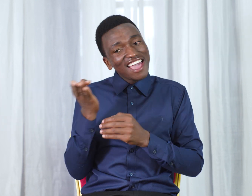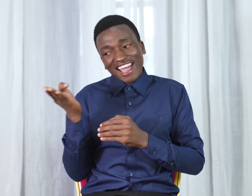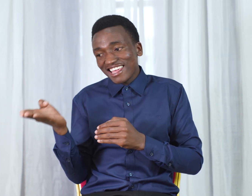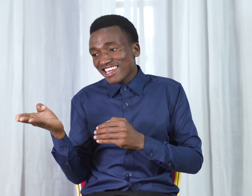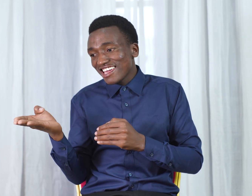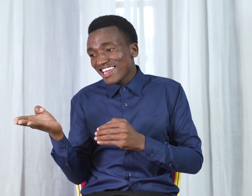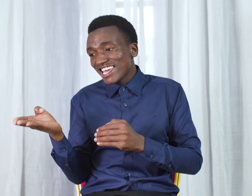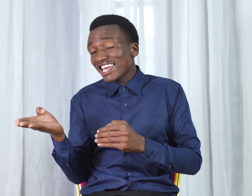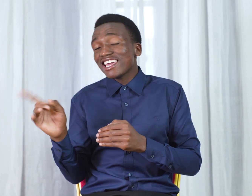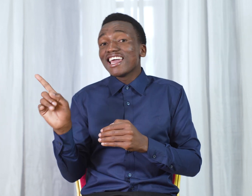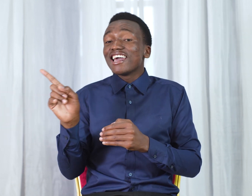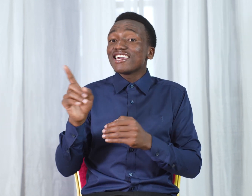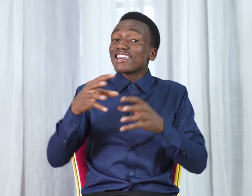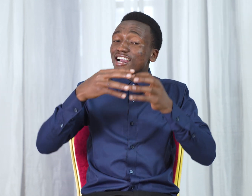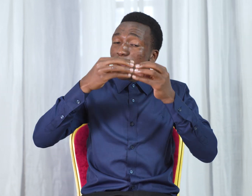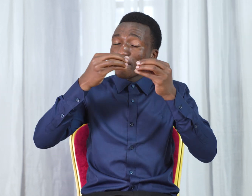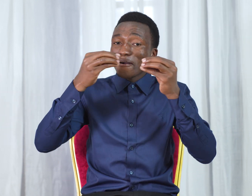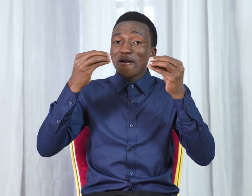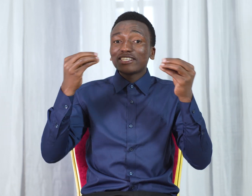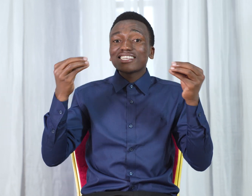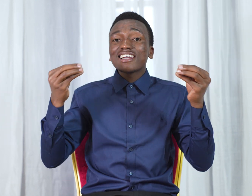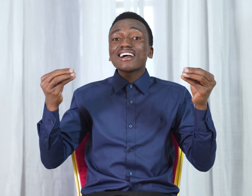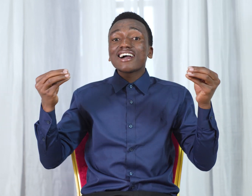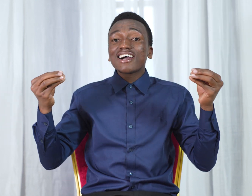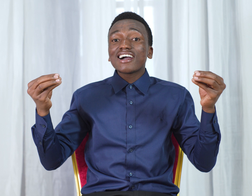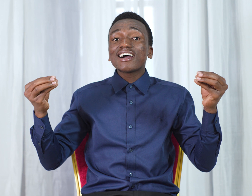eli Ikapotea